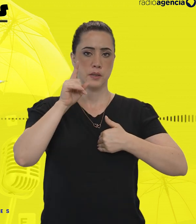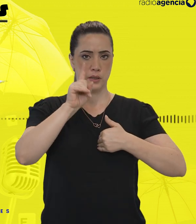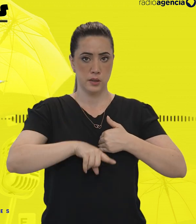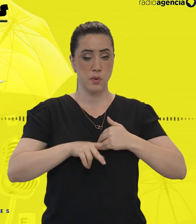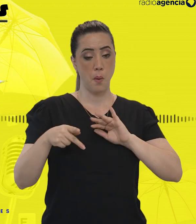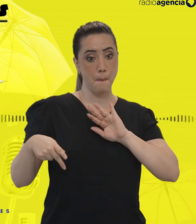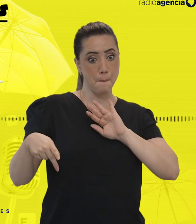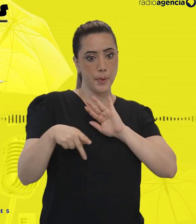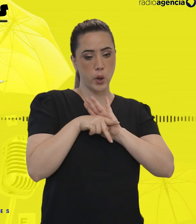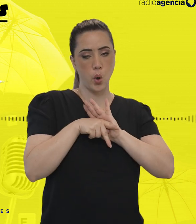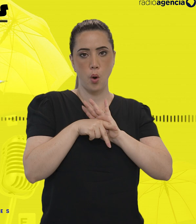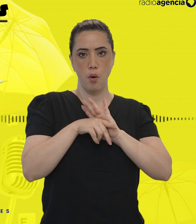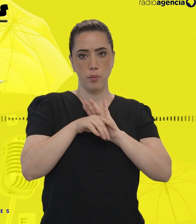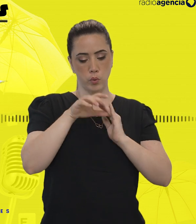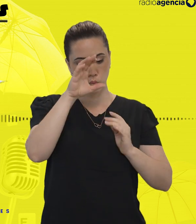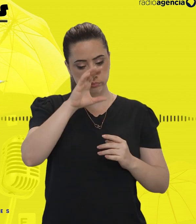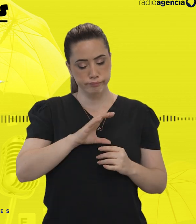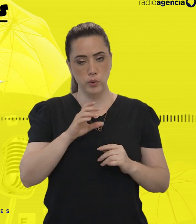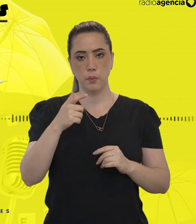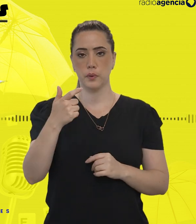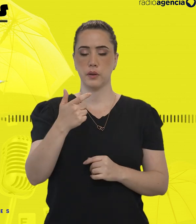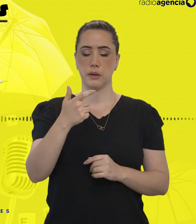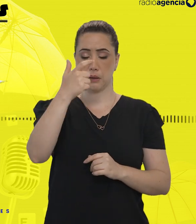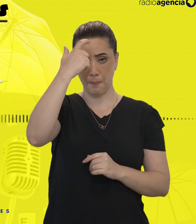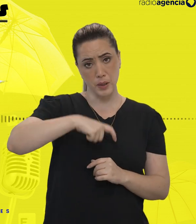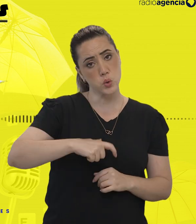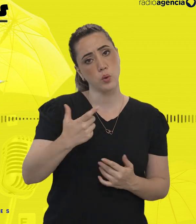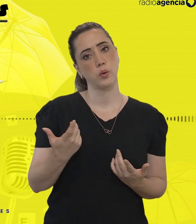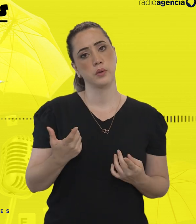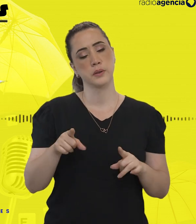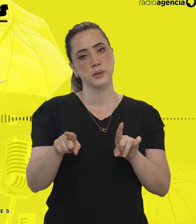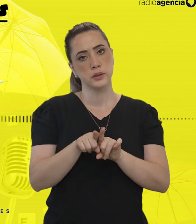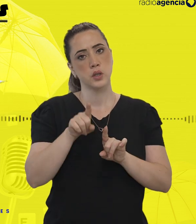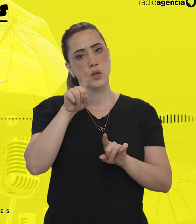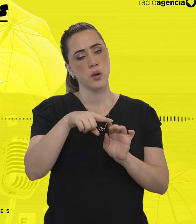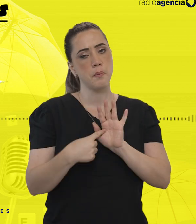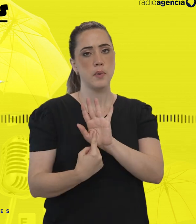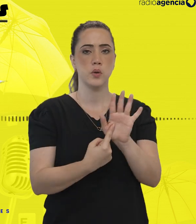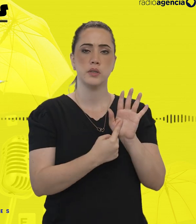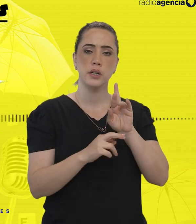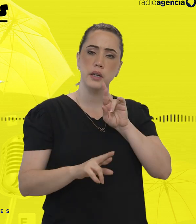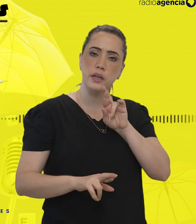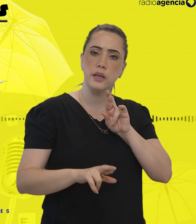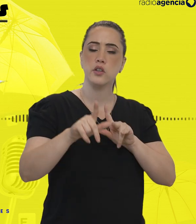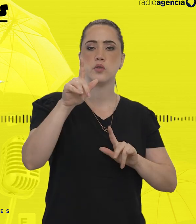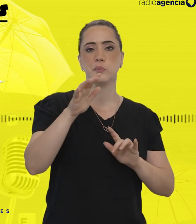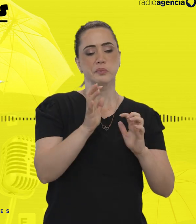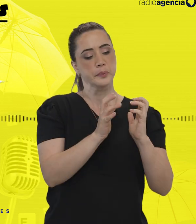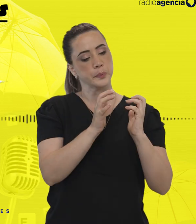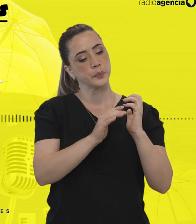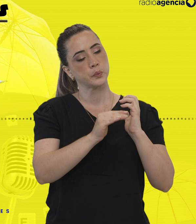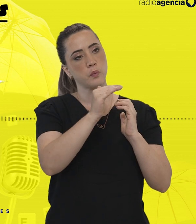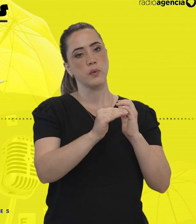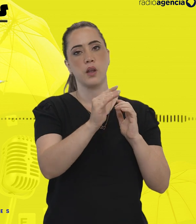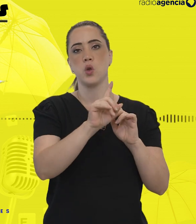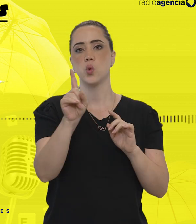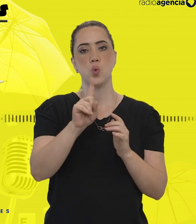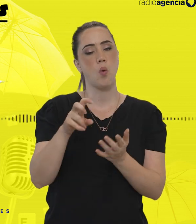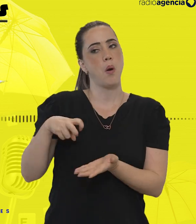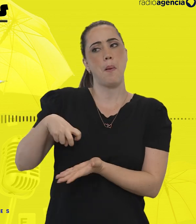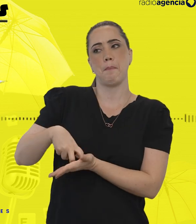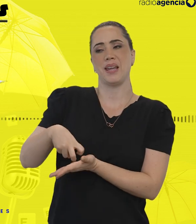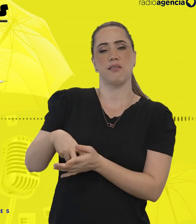característica do ser humano, e isso quer dizer que é uma diferença neurológica. O autismo não é um